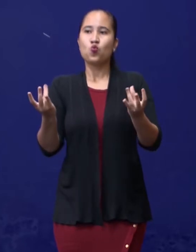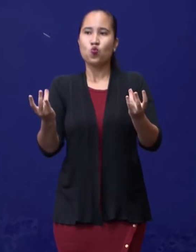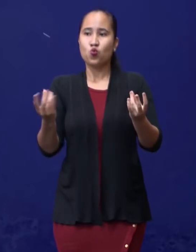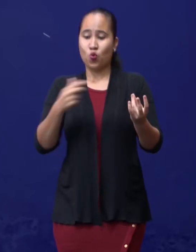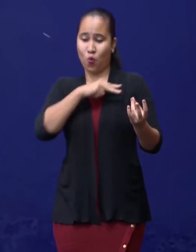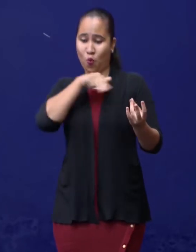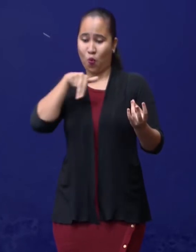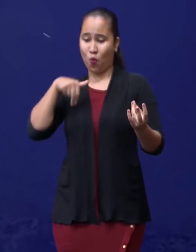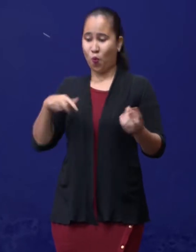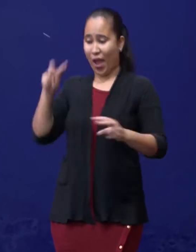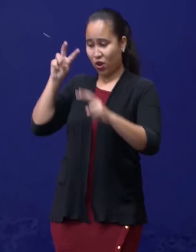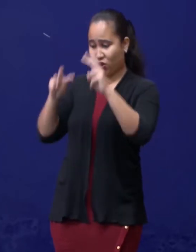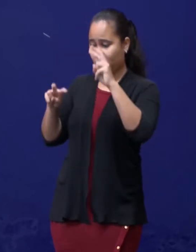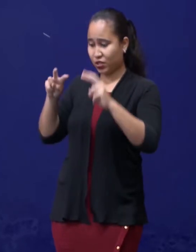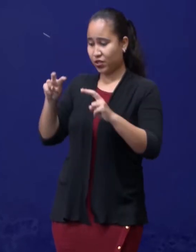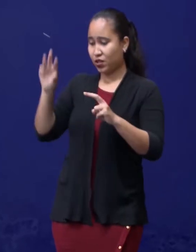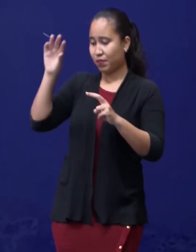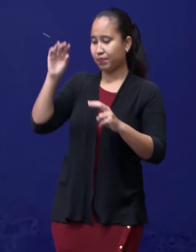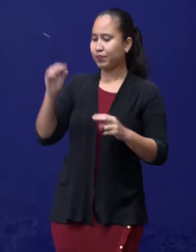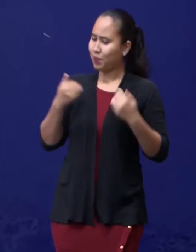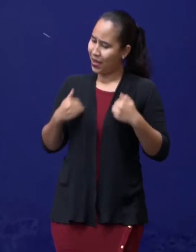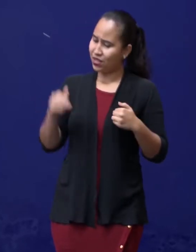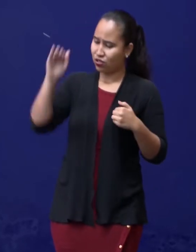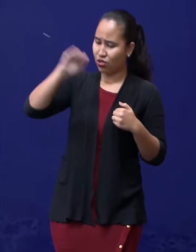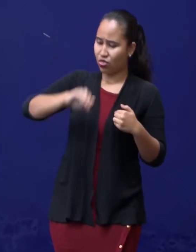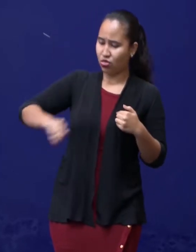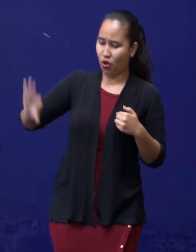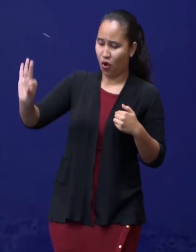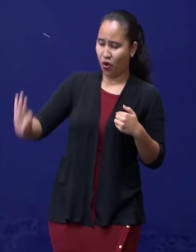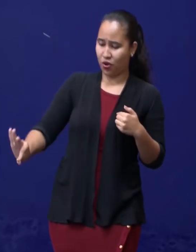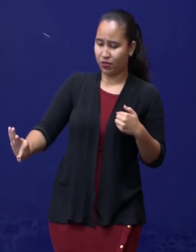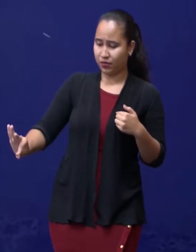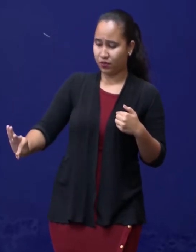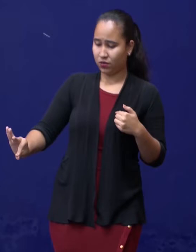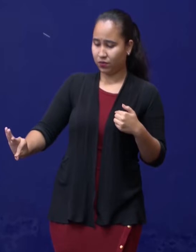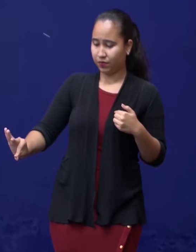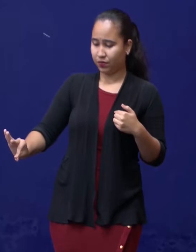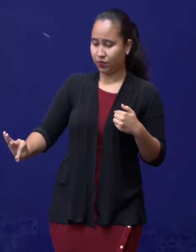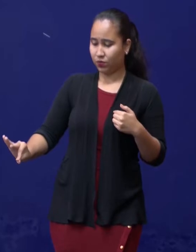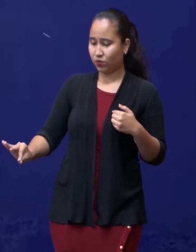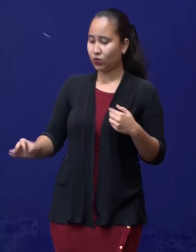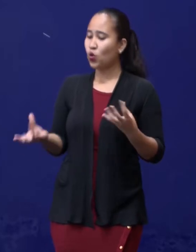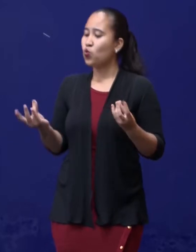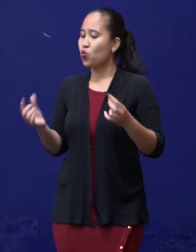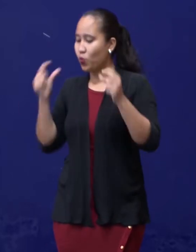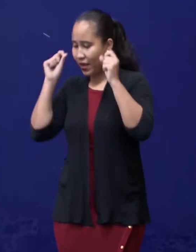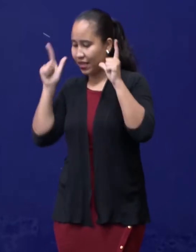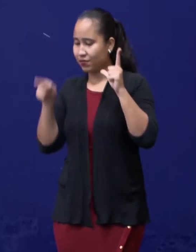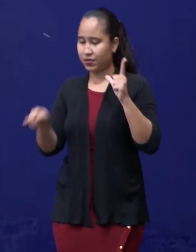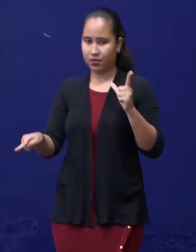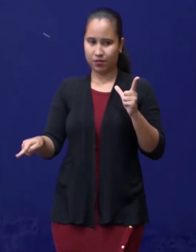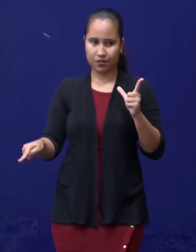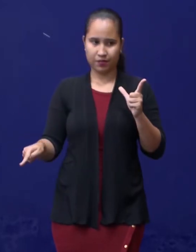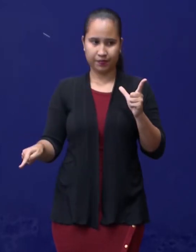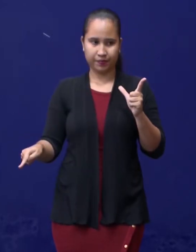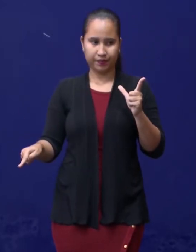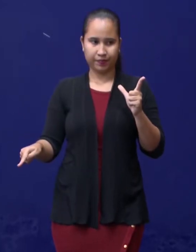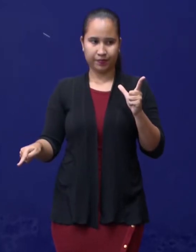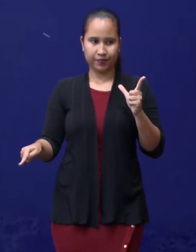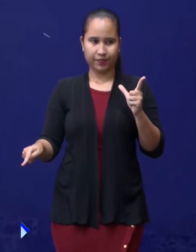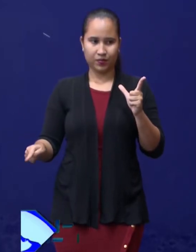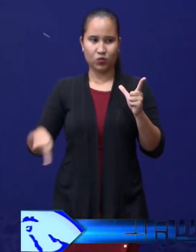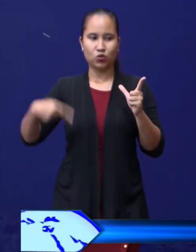controleren dat de mensen thuis hun quarantaine doorbrengen of in quarantaine worden geplaatst. Nou, en toen